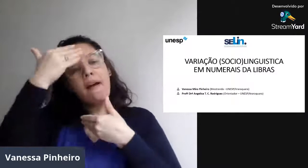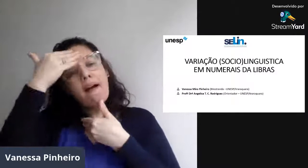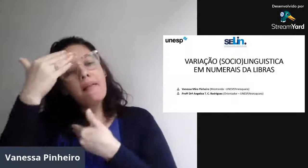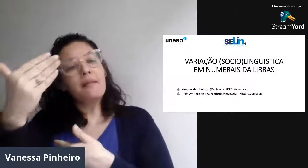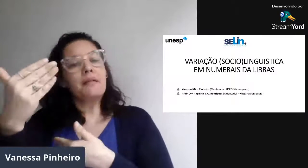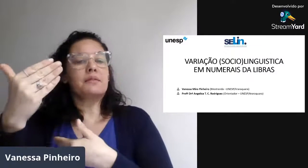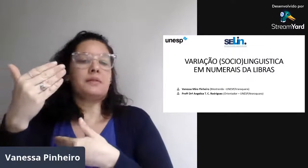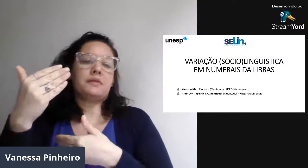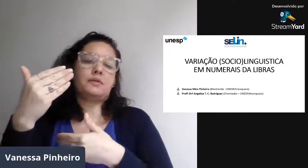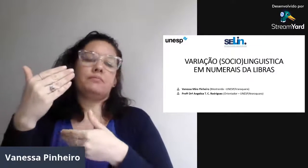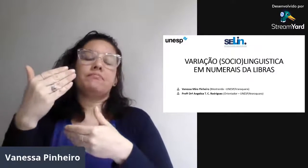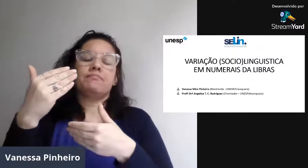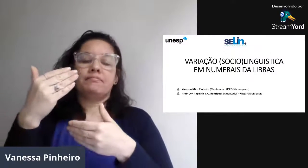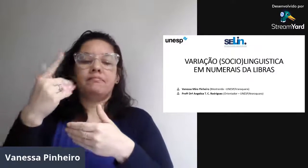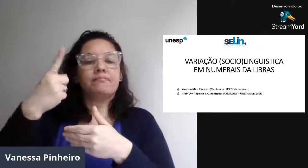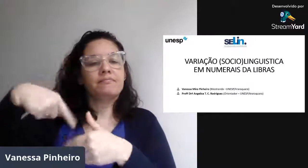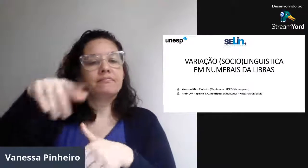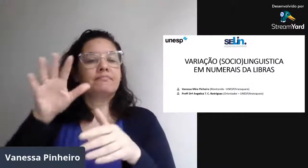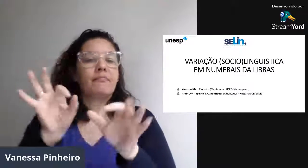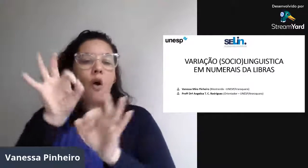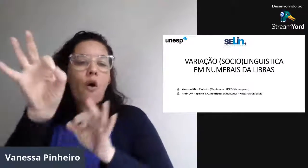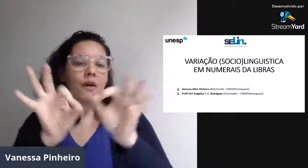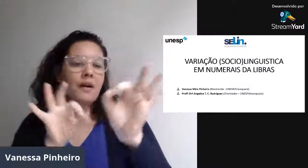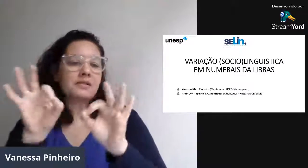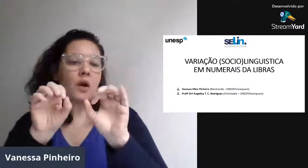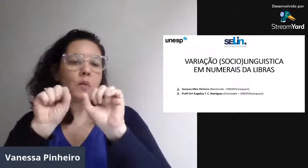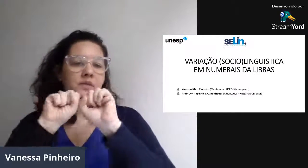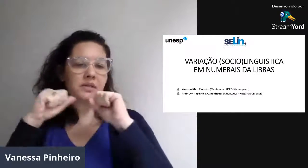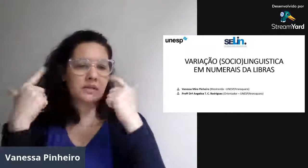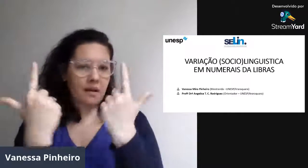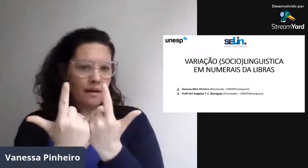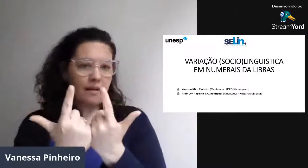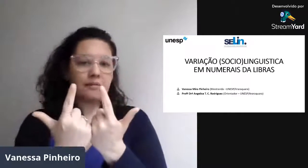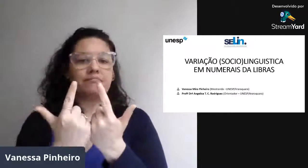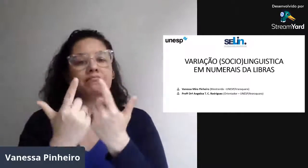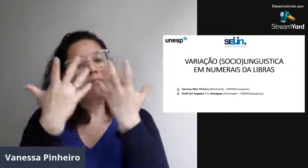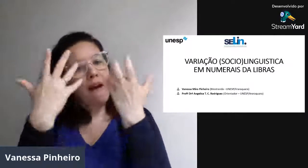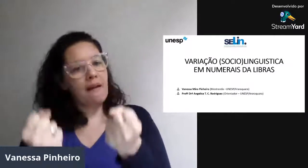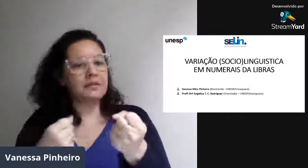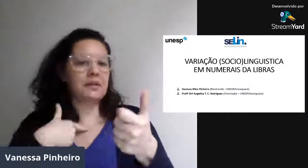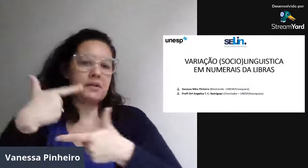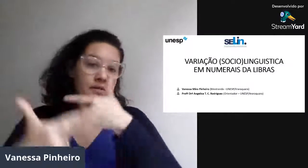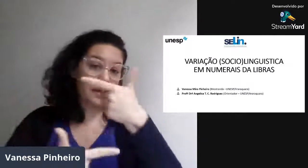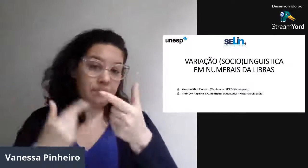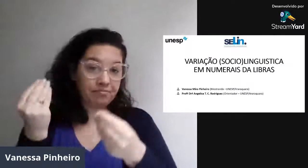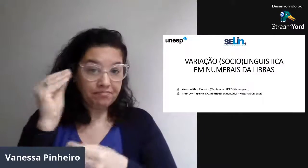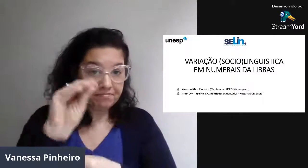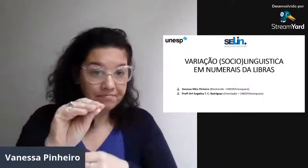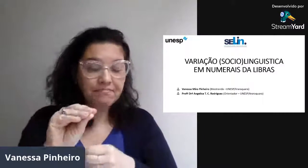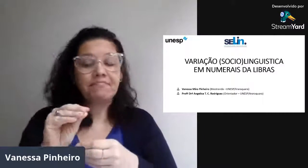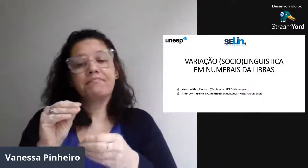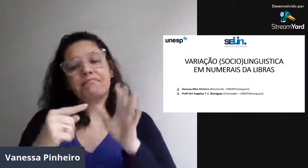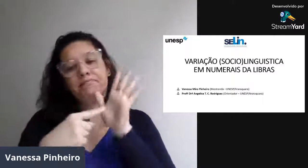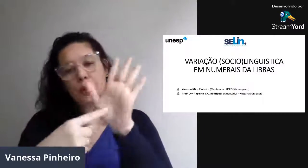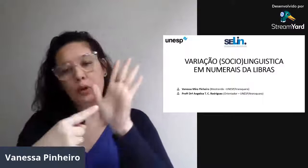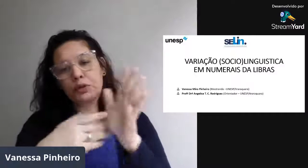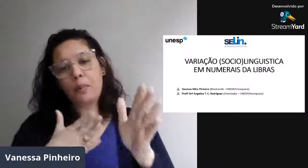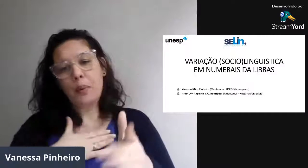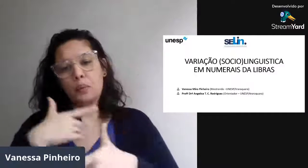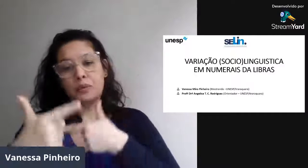Primeiro, quero agradecer a todos que organizaram, fizeram toda essa organização aqui no SELIN para